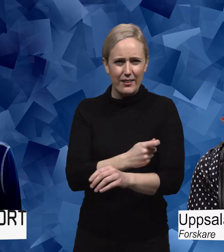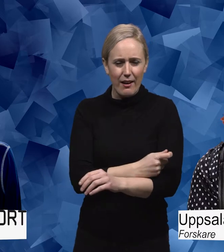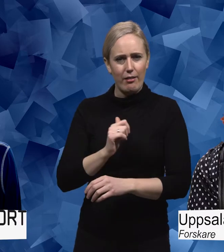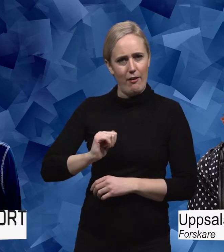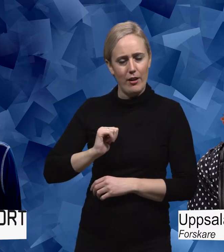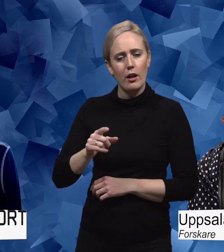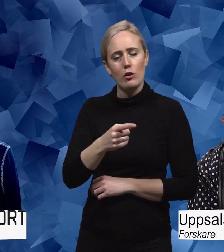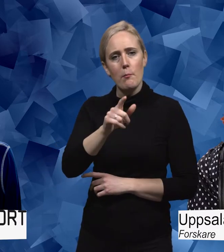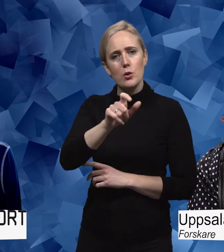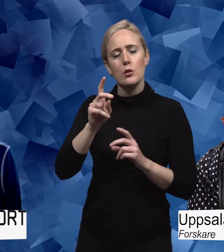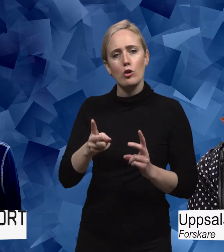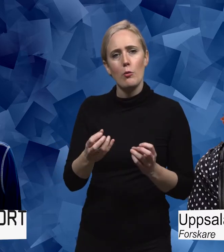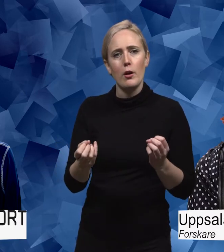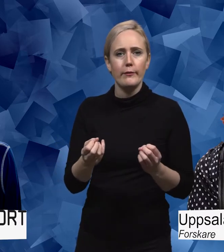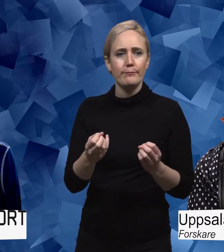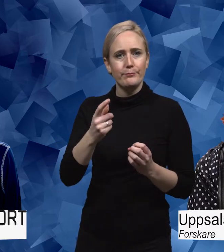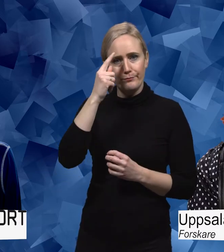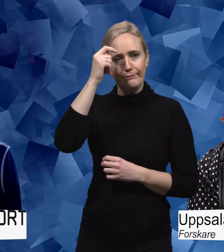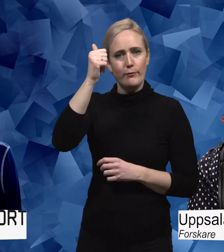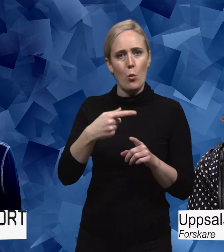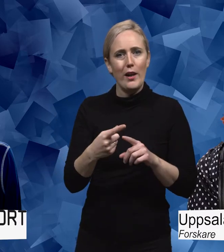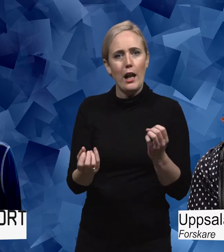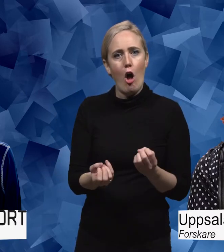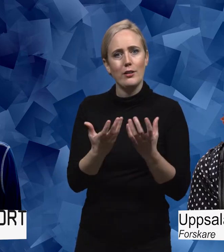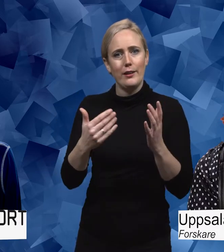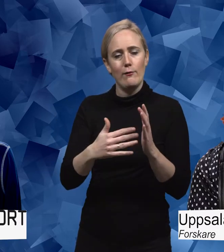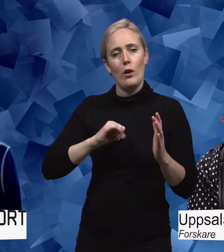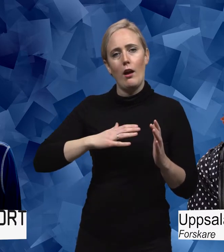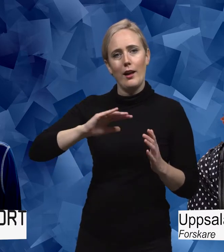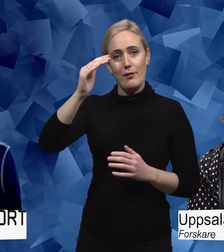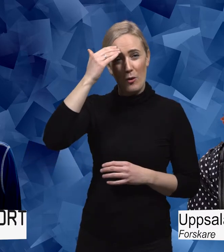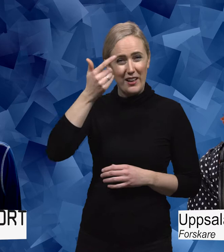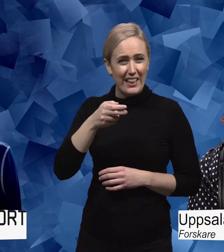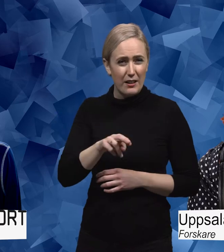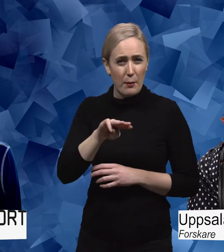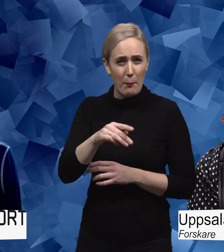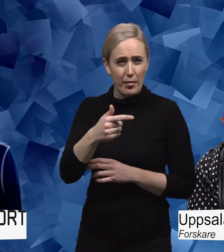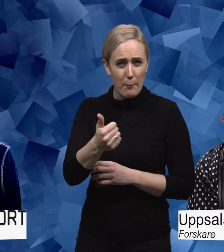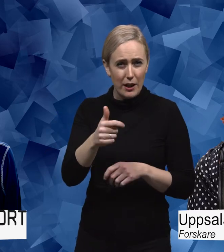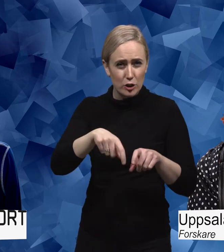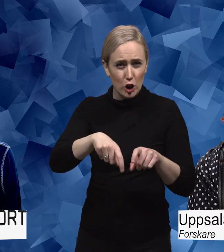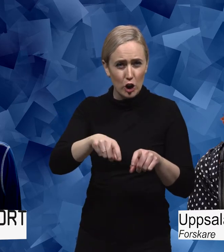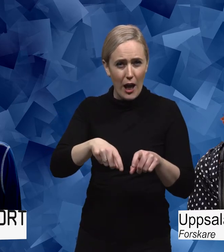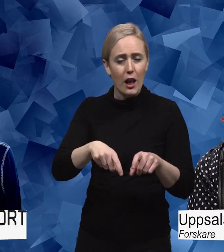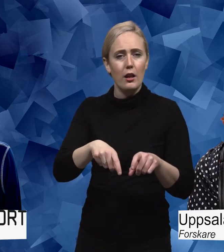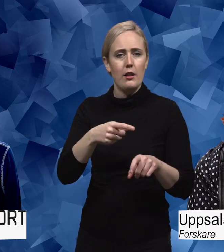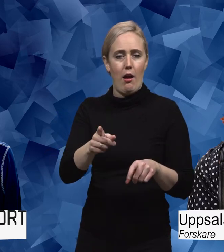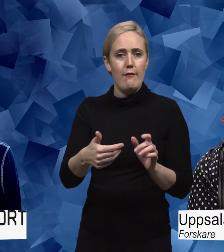lösningar och innovationer baserat på sina egna erfarenheter. Till exempel så kan man se att mountainbike-industrin kommer från lead users. Det var helt enkelt